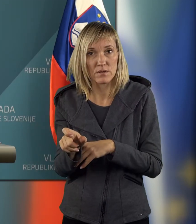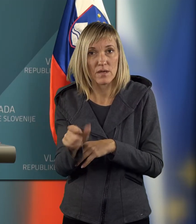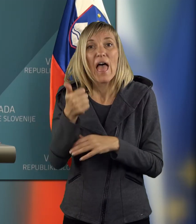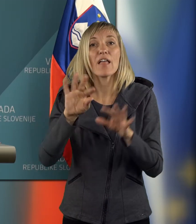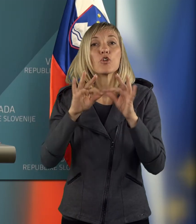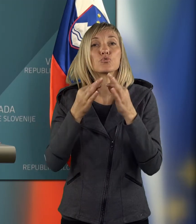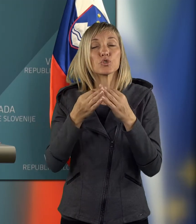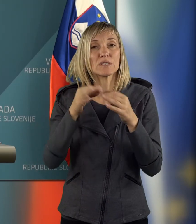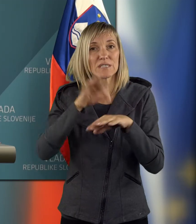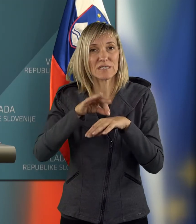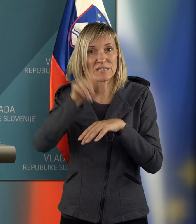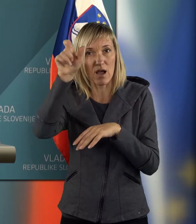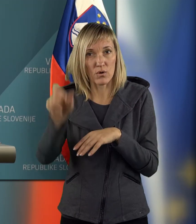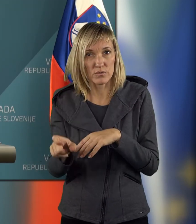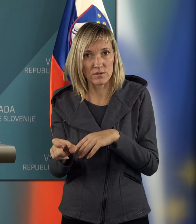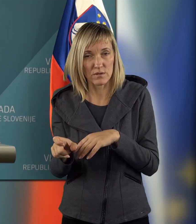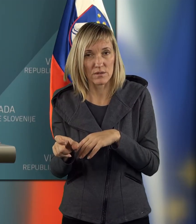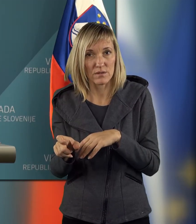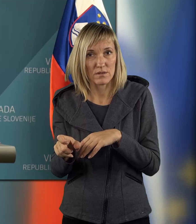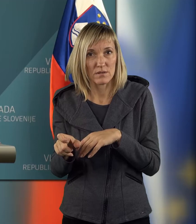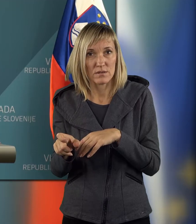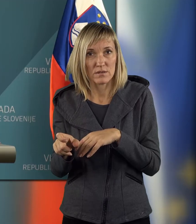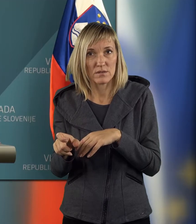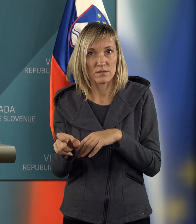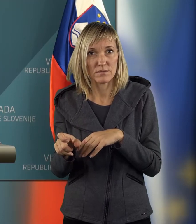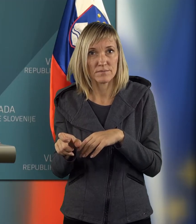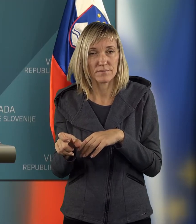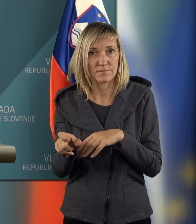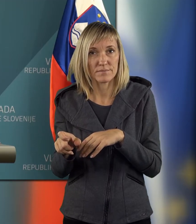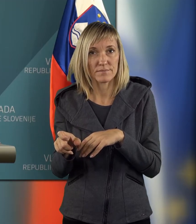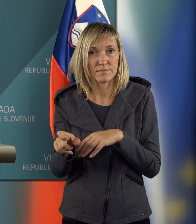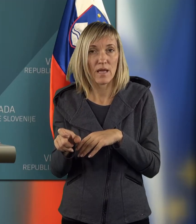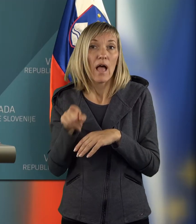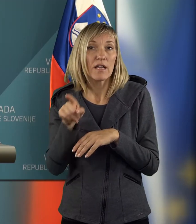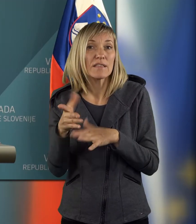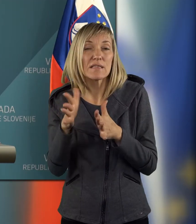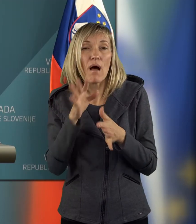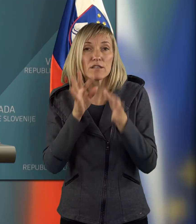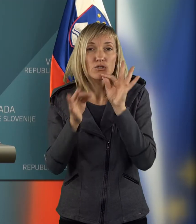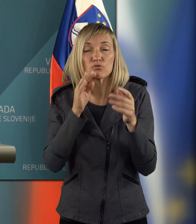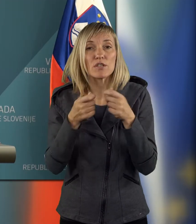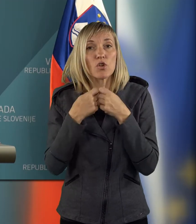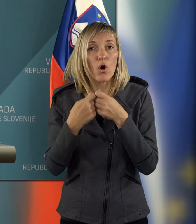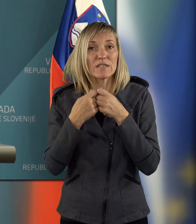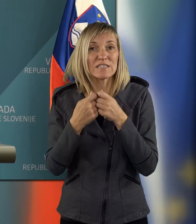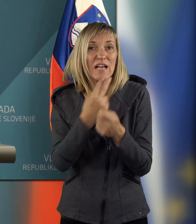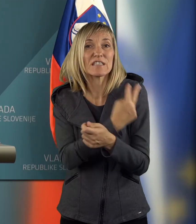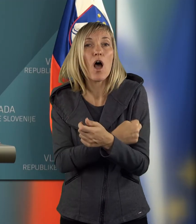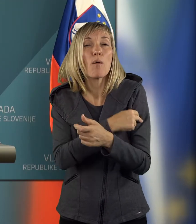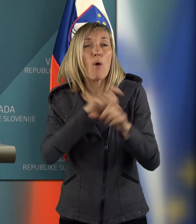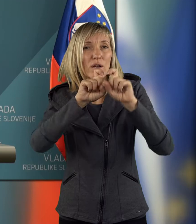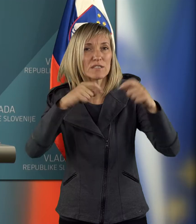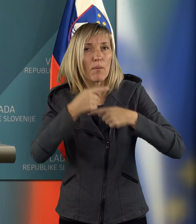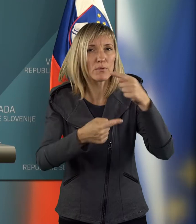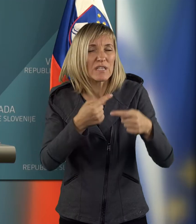en družinski zdravnik in en zdravnik, ki tudi nima, da rečemo, izkušen z organizacijo bolnišničnih